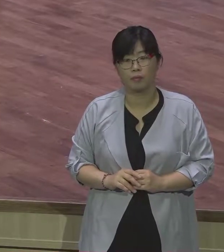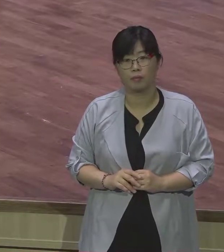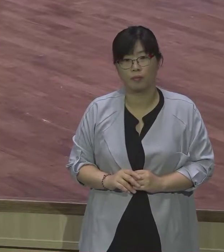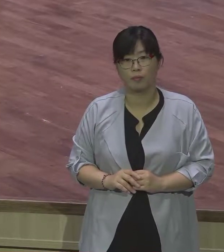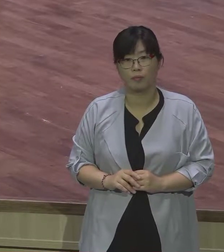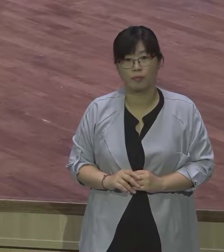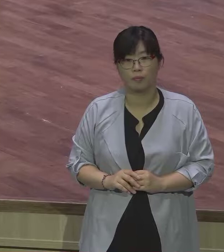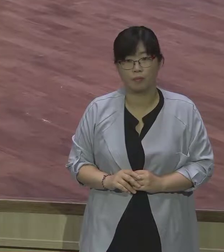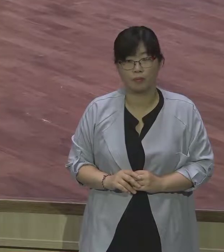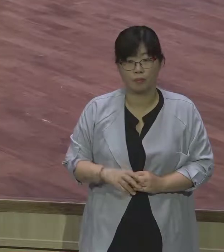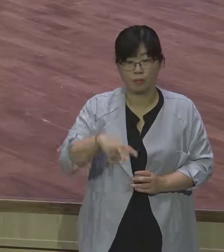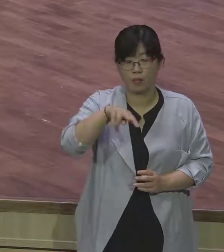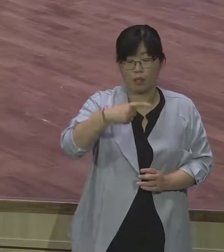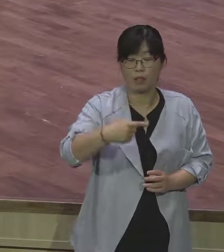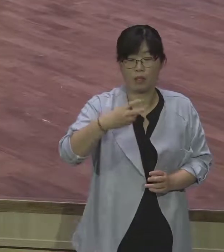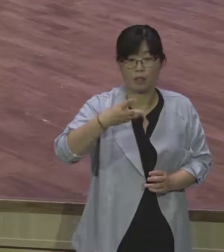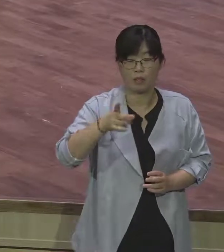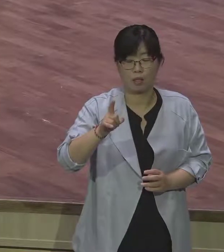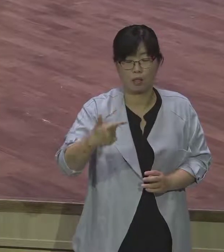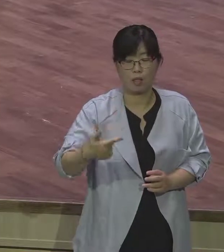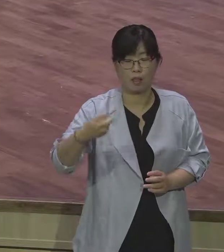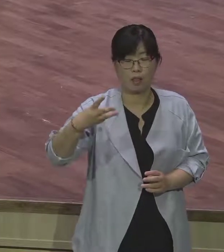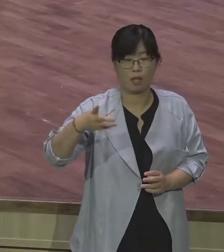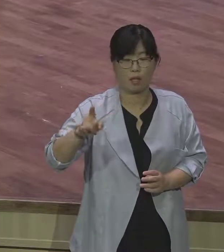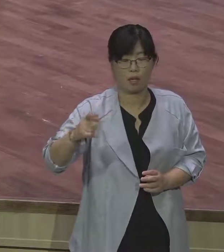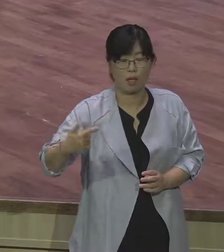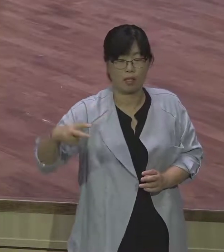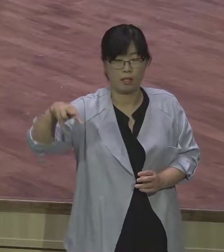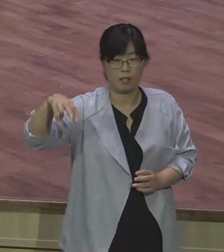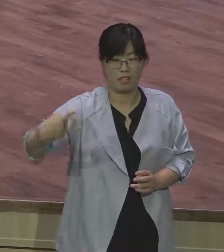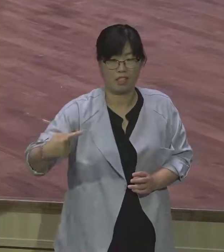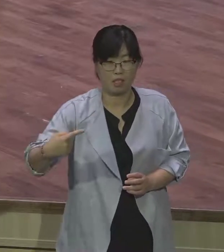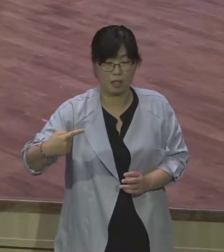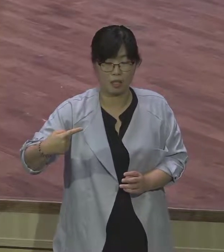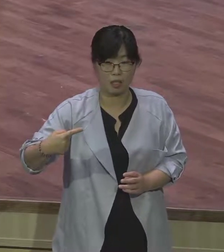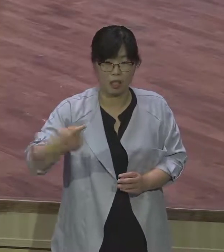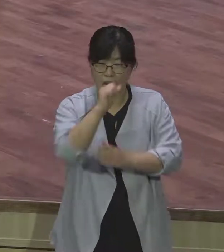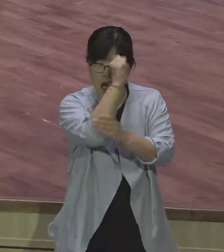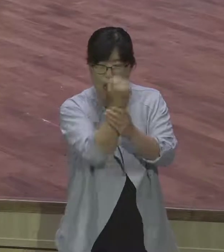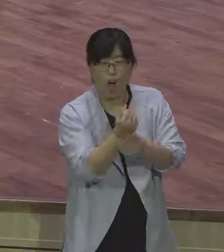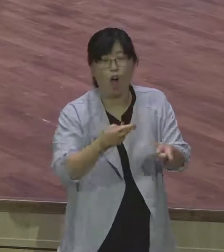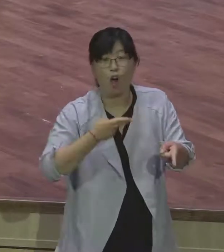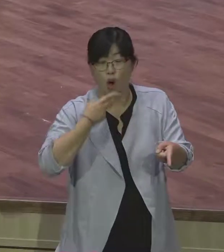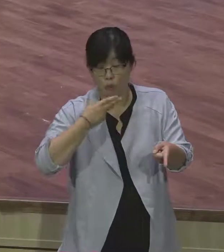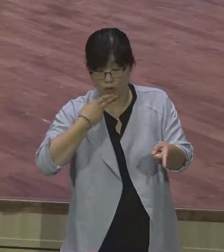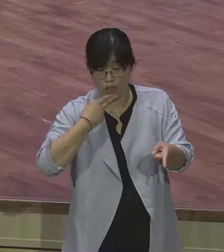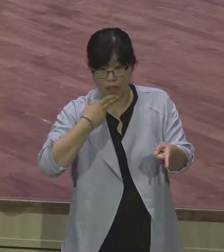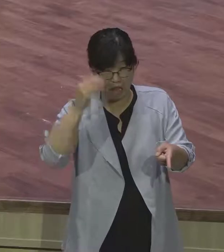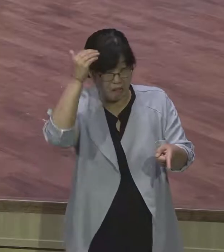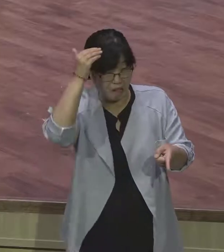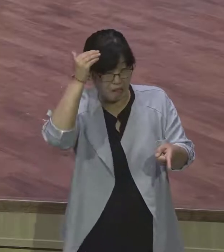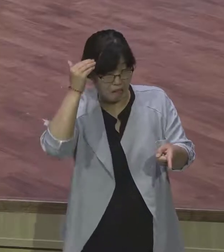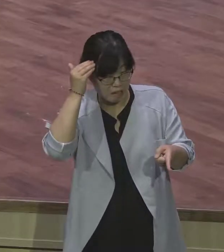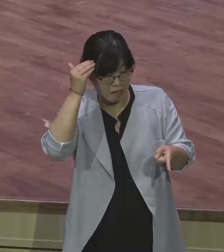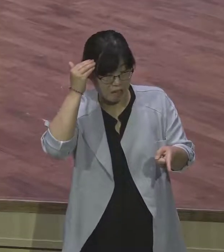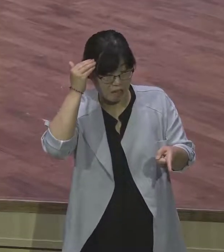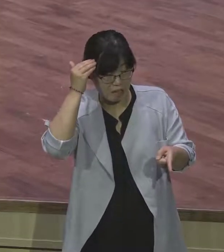스탠레스는 녹이 안 씁니다 스탠레스 스탠레스의 특징은요 다른 강칠에 비해서